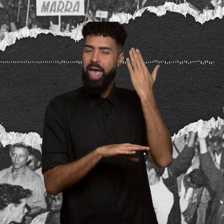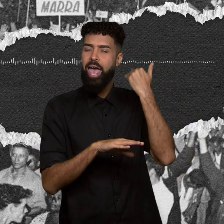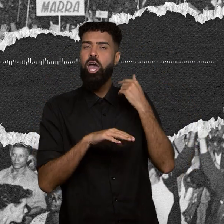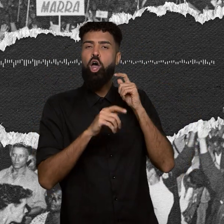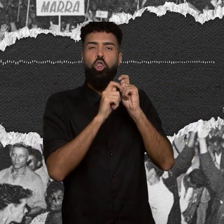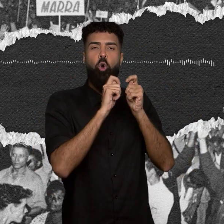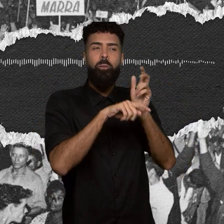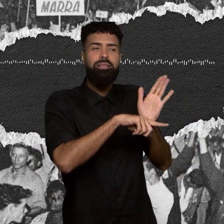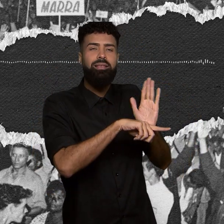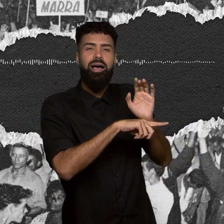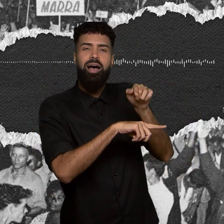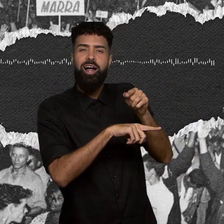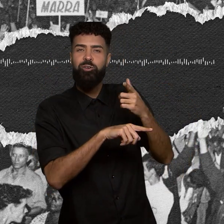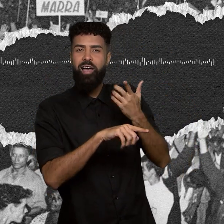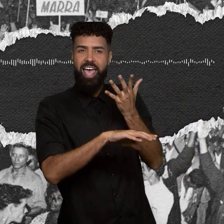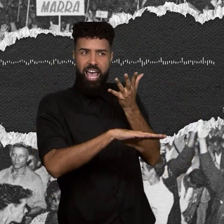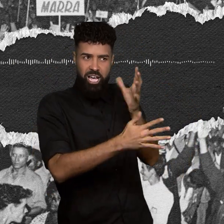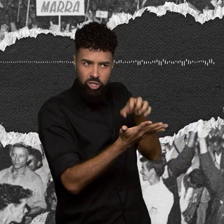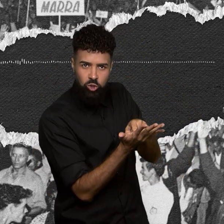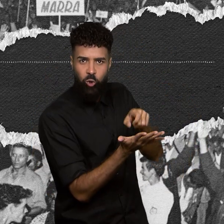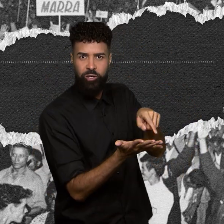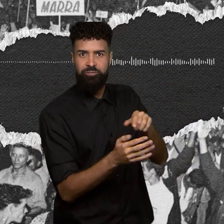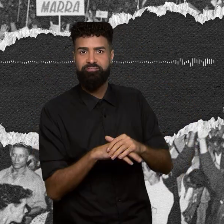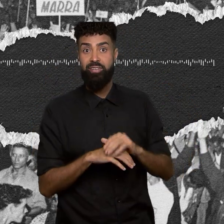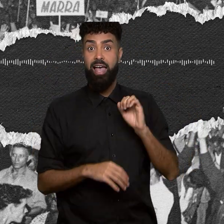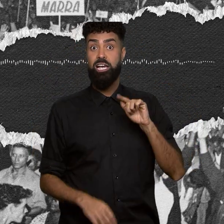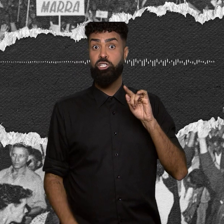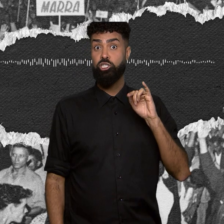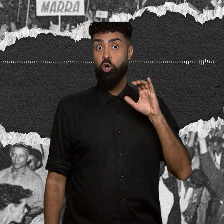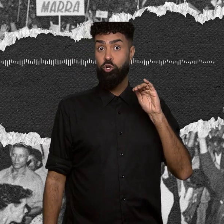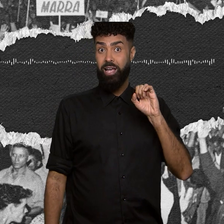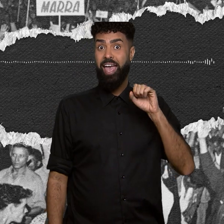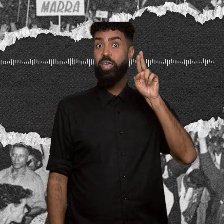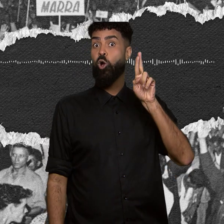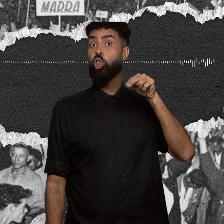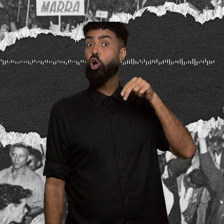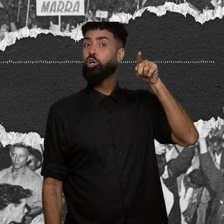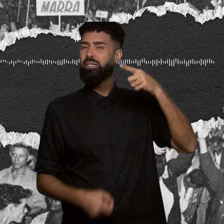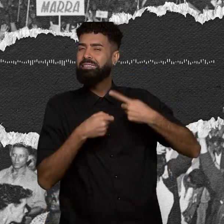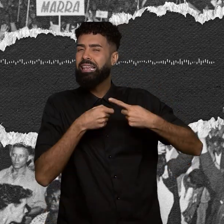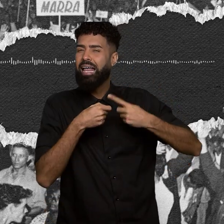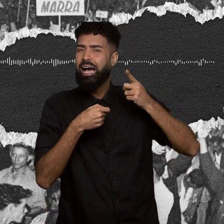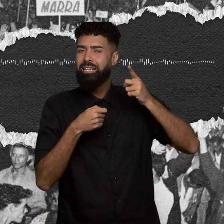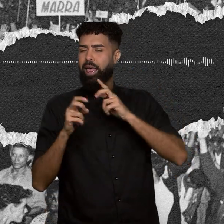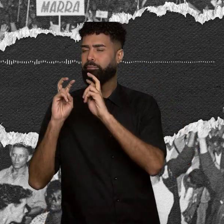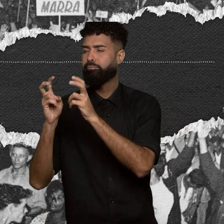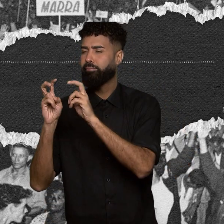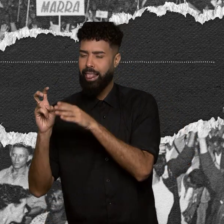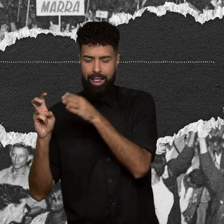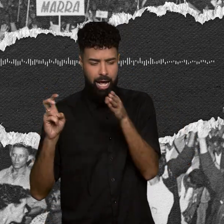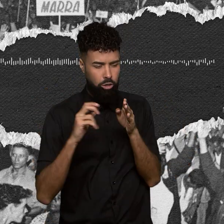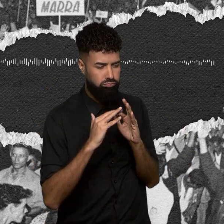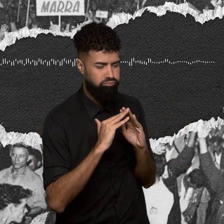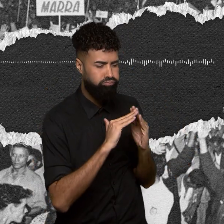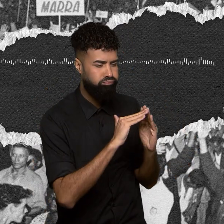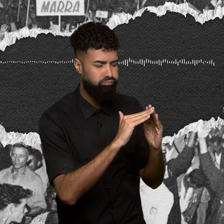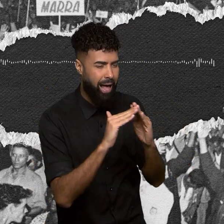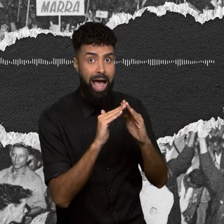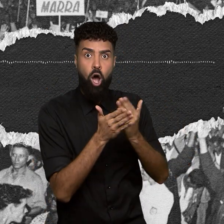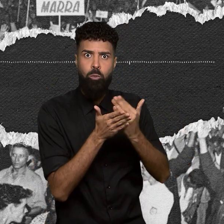Angicos, uma pequena cidade no sertão do Rio Grande do Norte, à beira da antiga estrada de ferro, começaram uma revolução. É uma revolução de